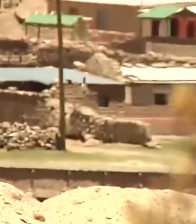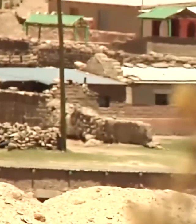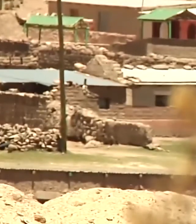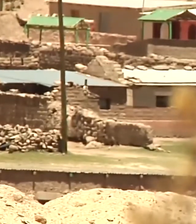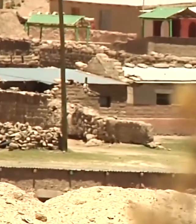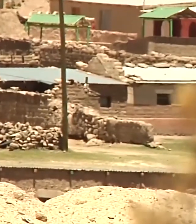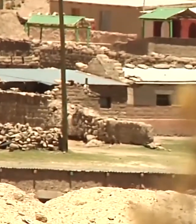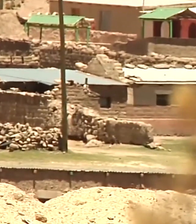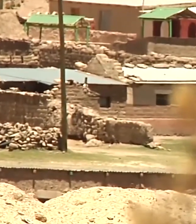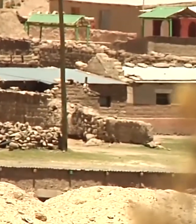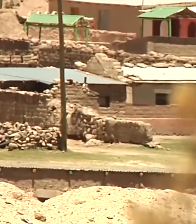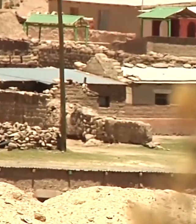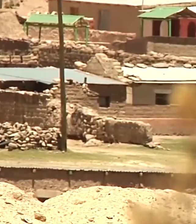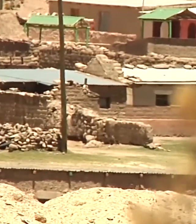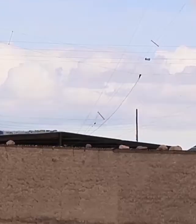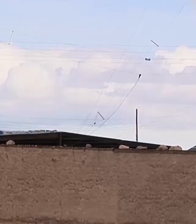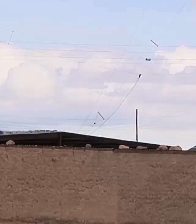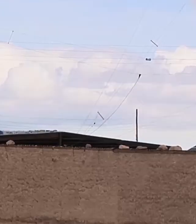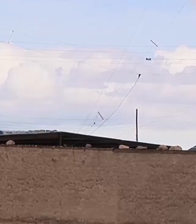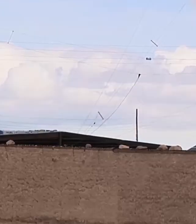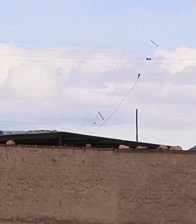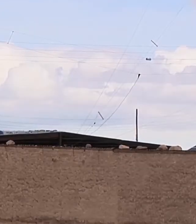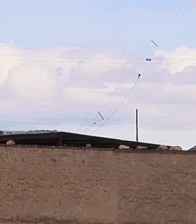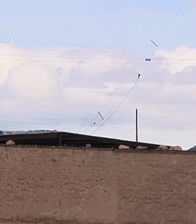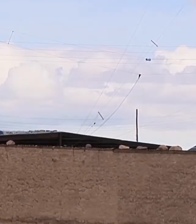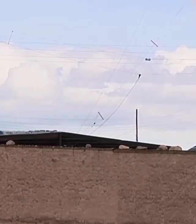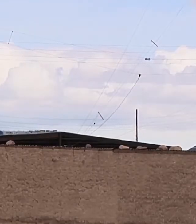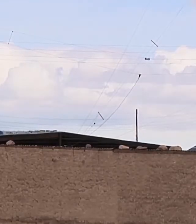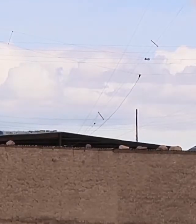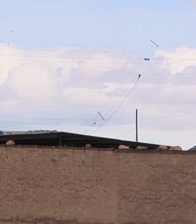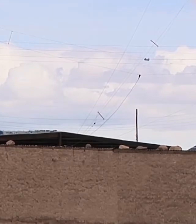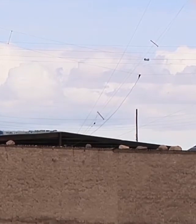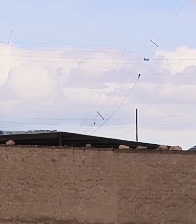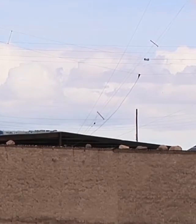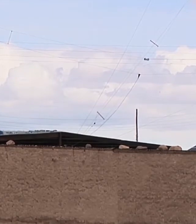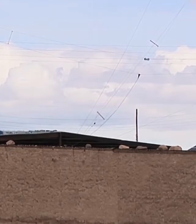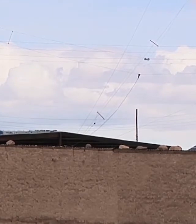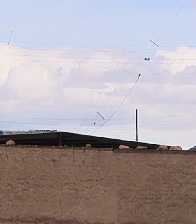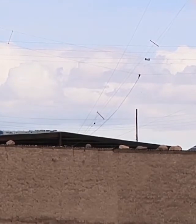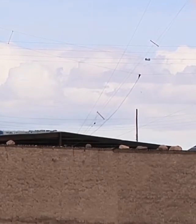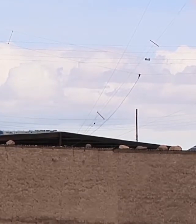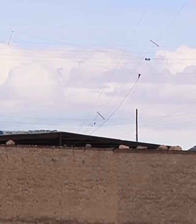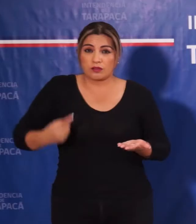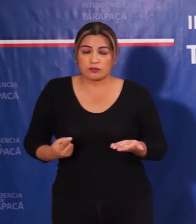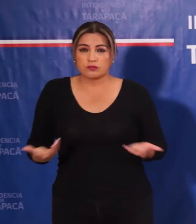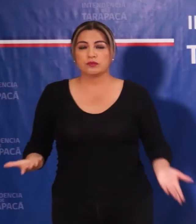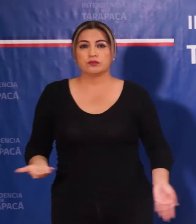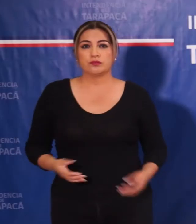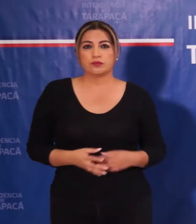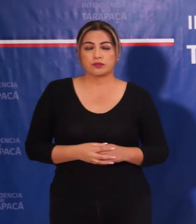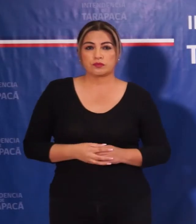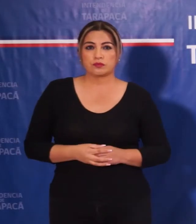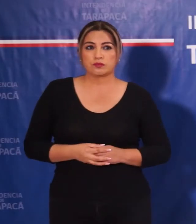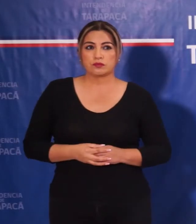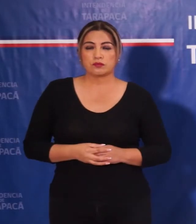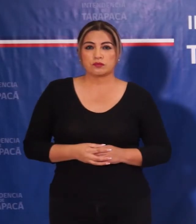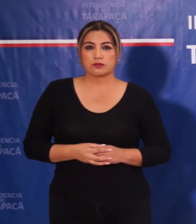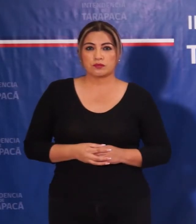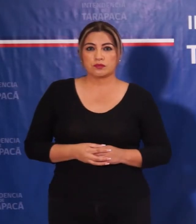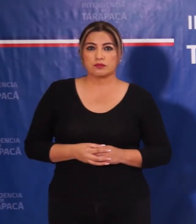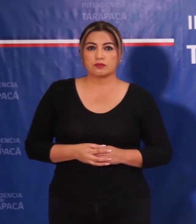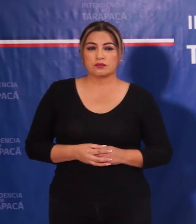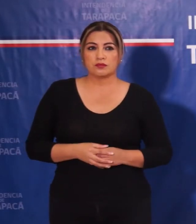Camiña y Colchane siguen sin registrar contagios, mientras el porcentaje de las otras comunas es el siguiente.